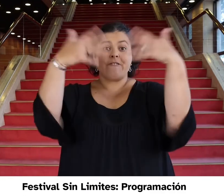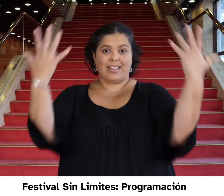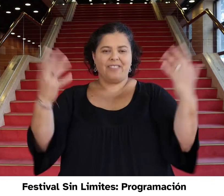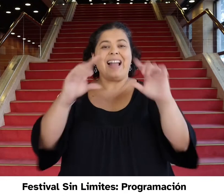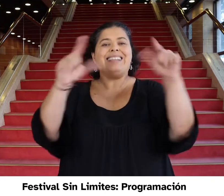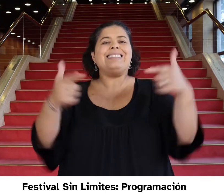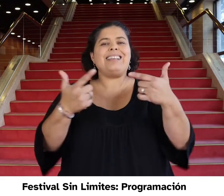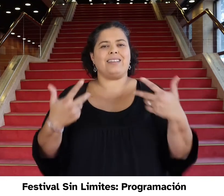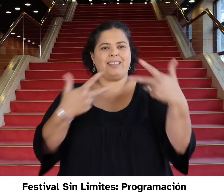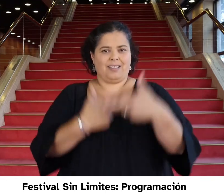Programación.